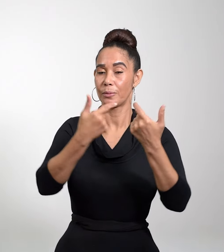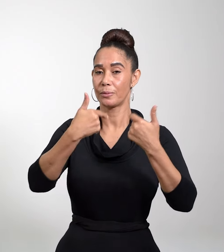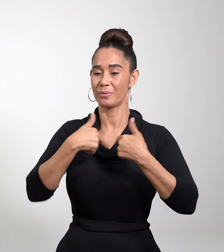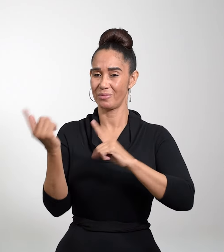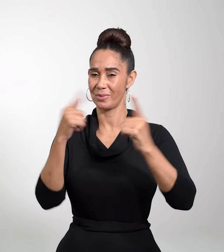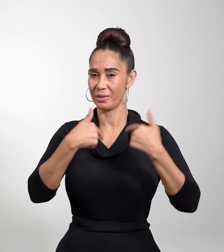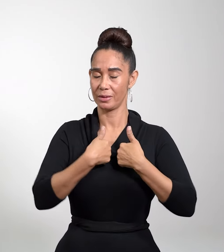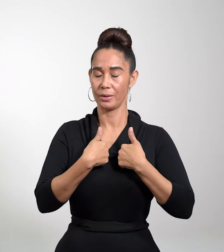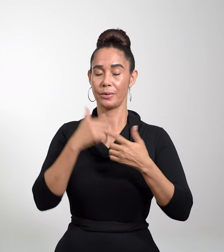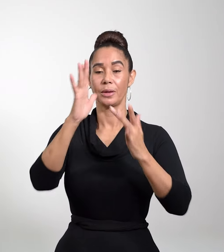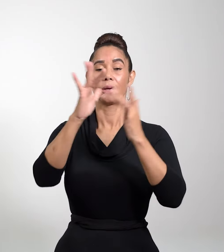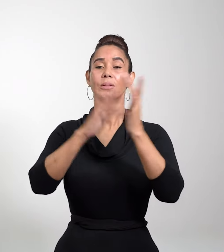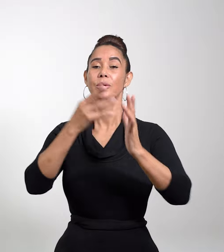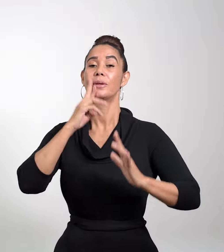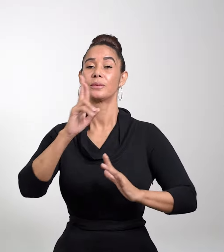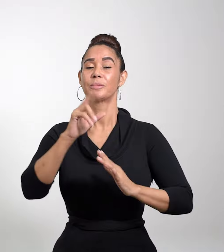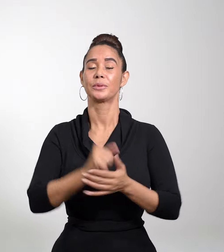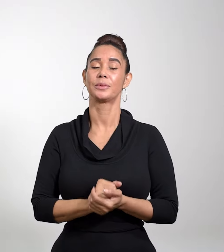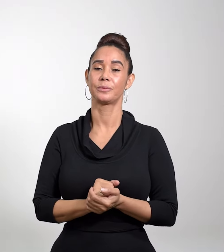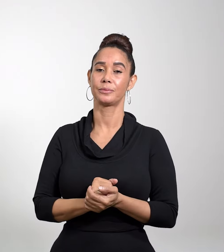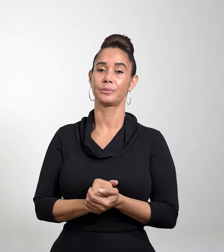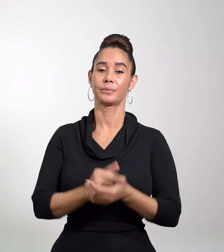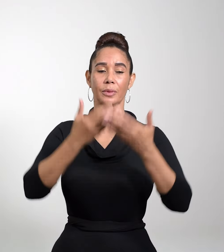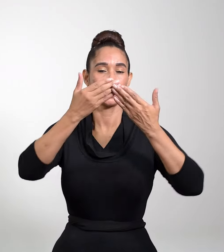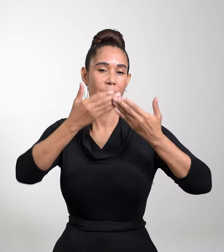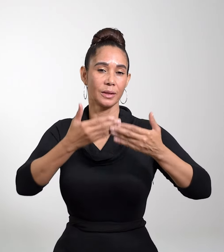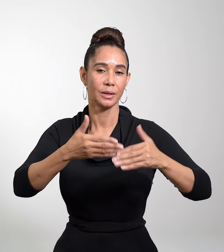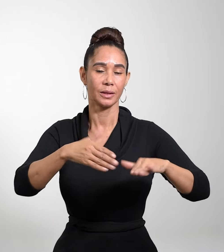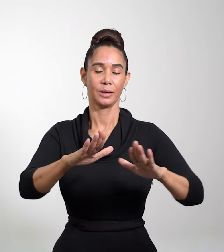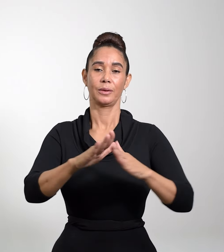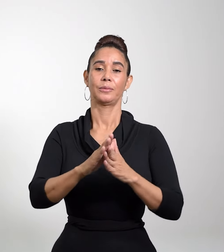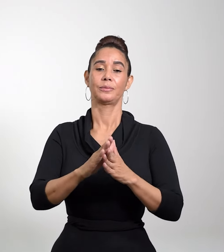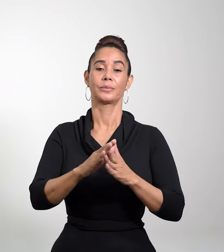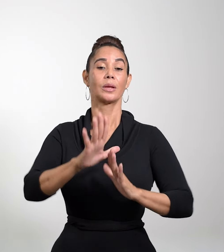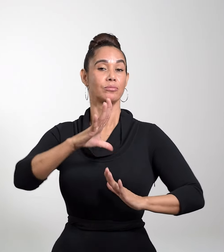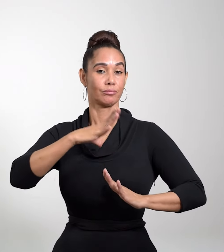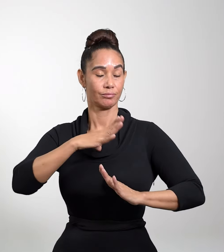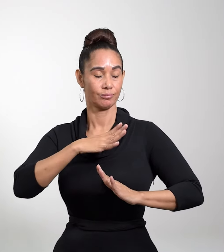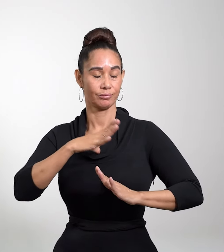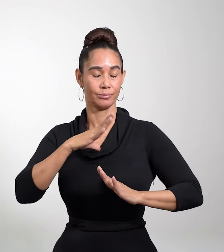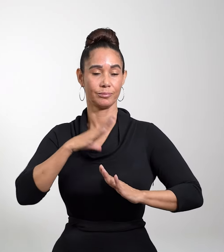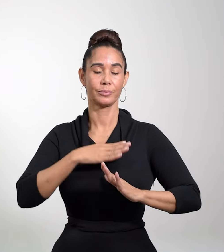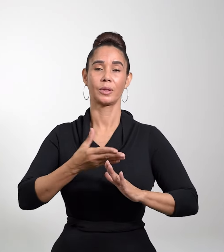Jesús le contestó, Déjalo ahora, está bien que cumplamos así lo que Dios quiere.